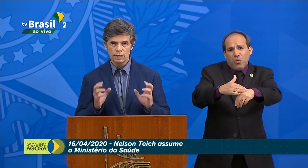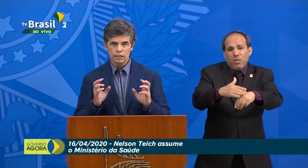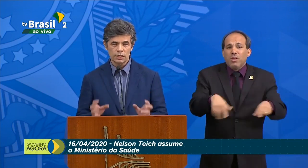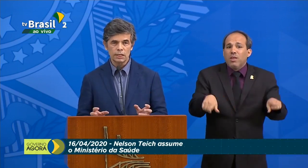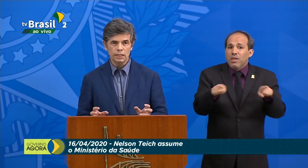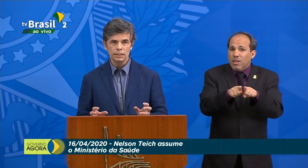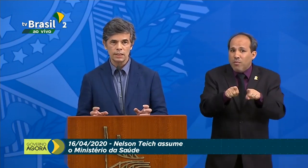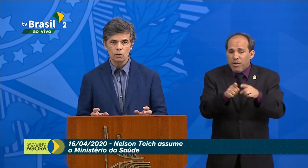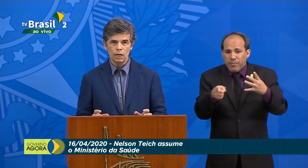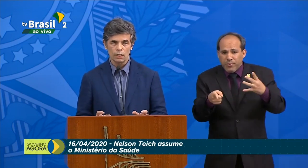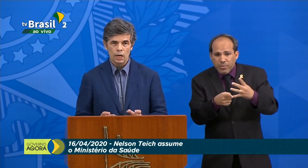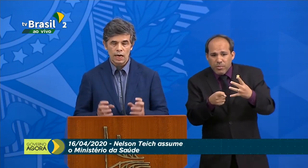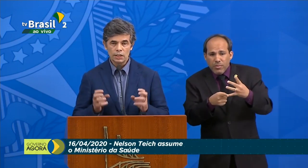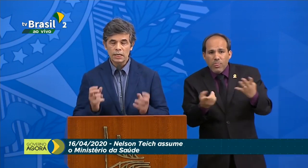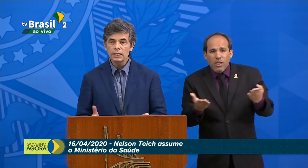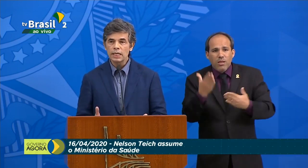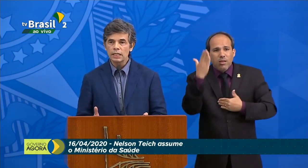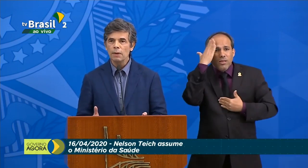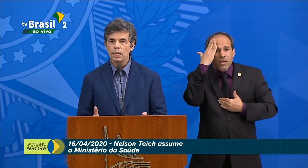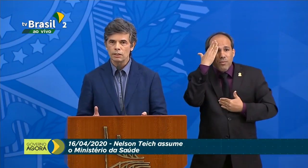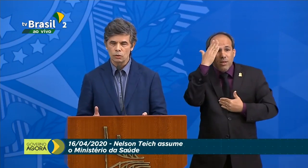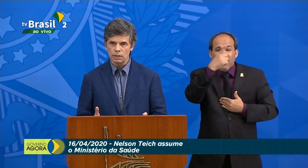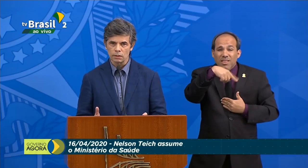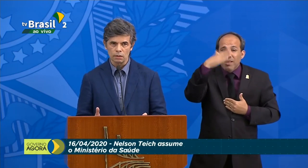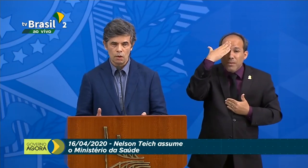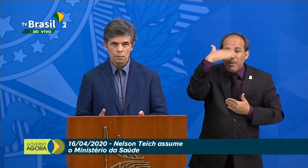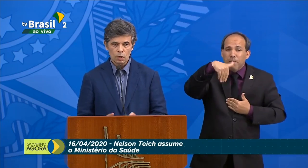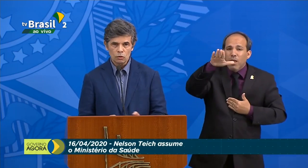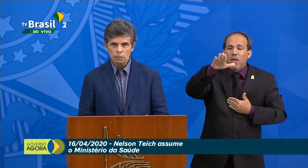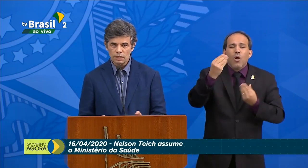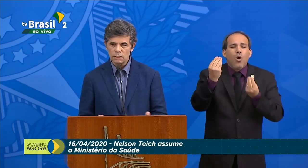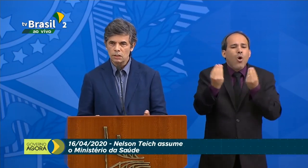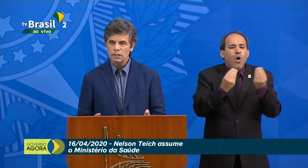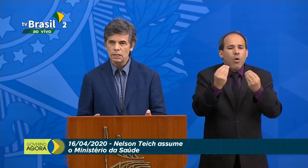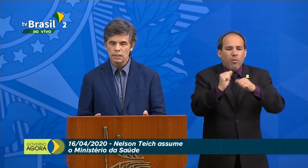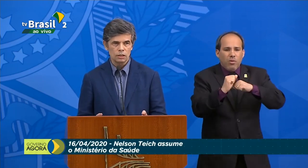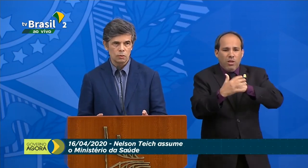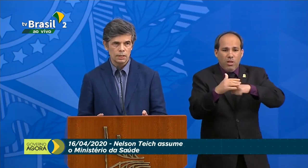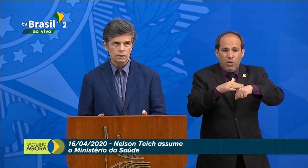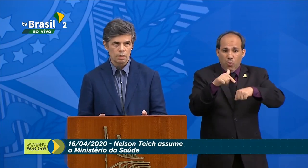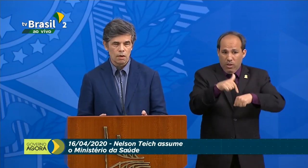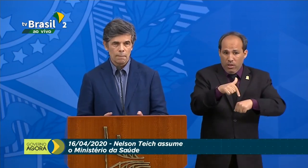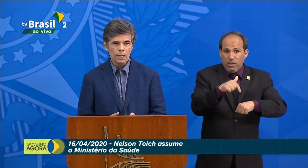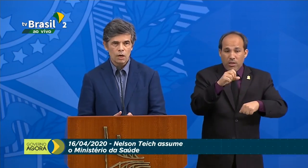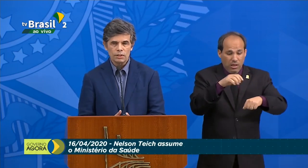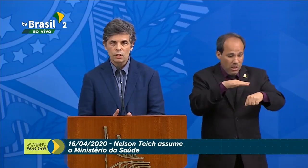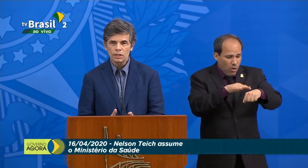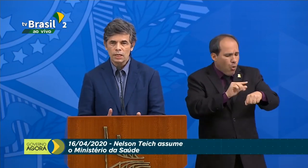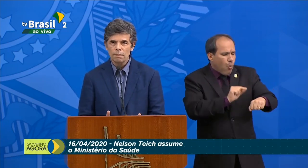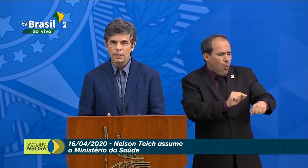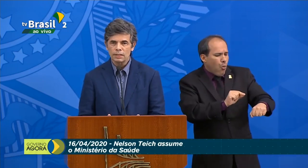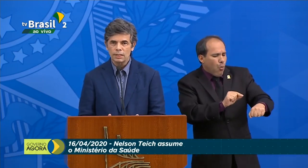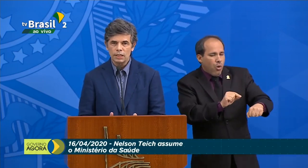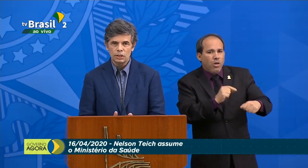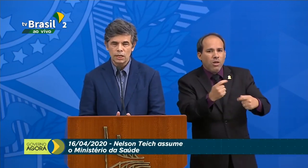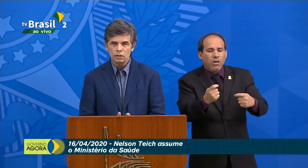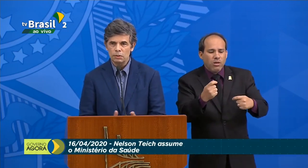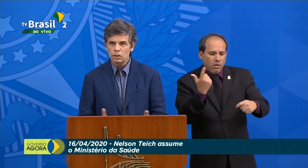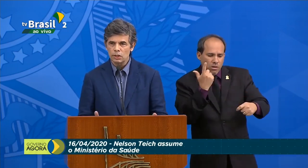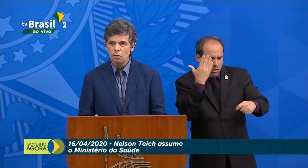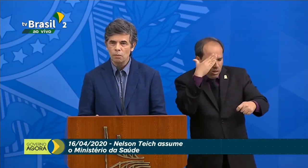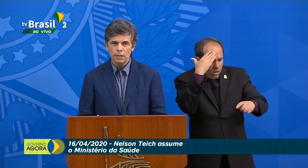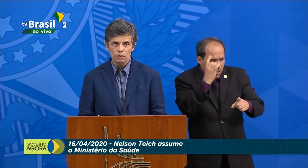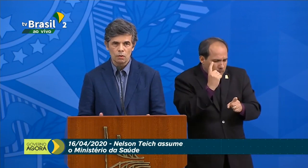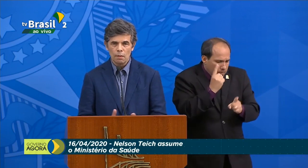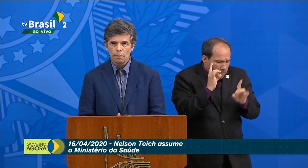finalmente, acho que a gente tem que trazer agora, a gente tem que entender mais da doença. Porque, quanto mais a gente entender da doença, maior vai ser a nossa capacidade